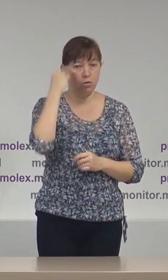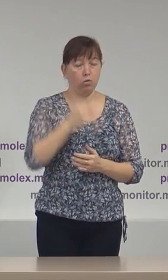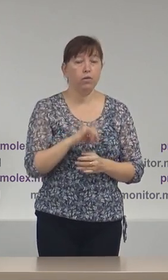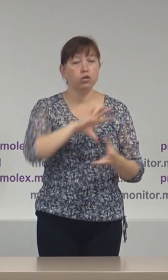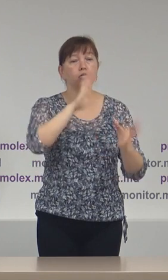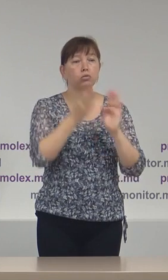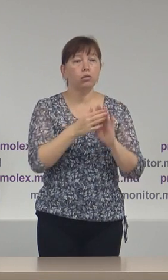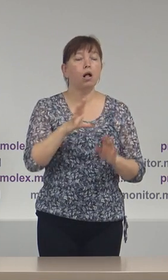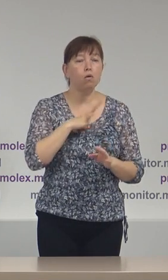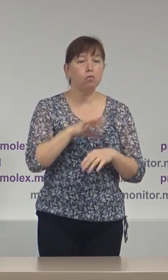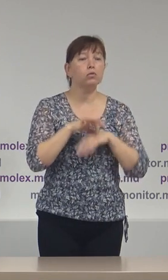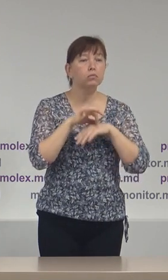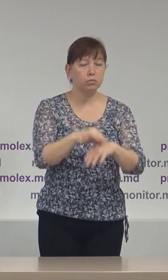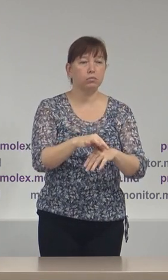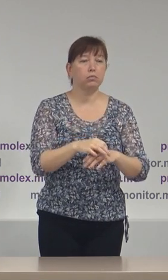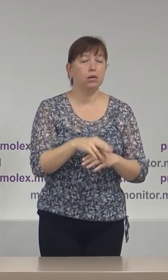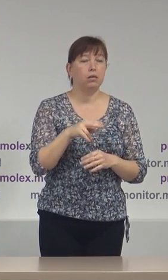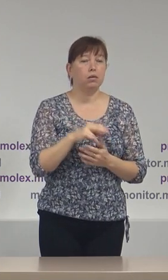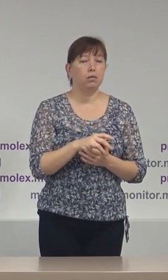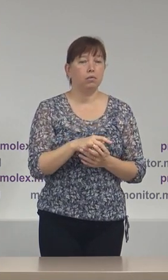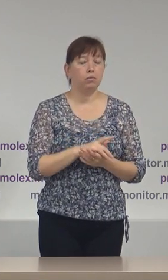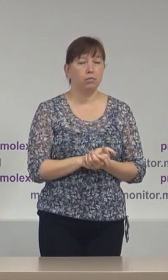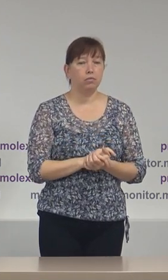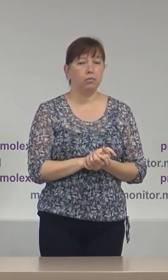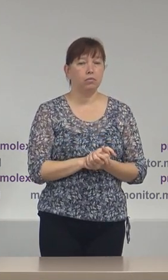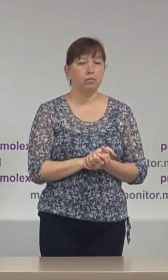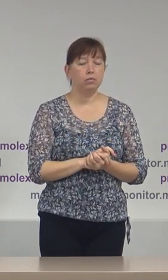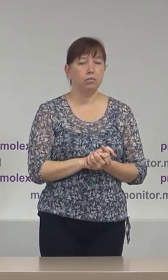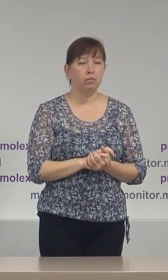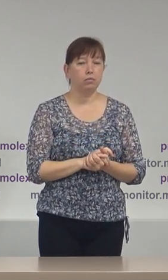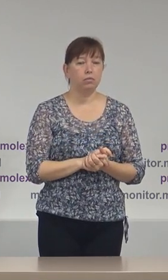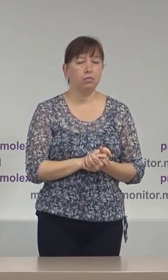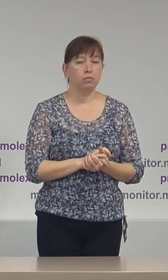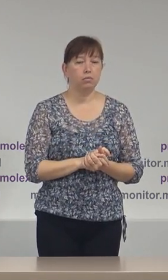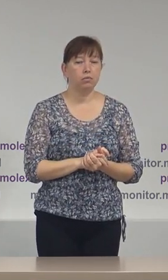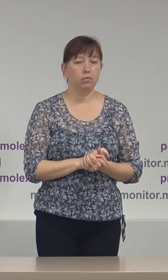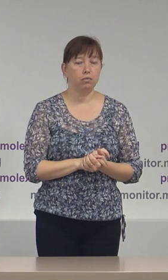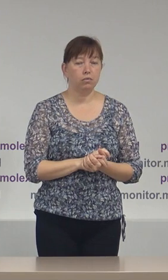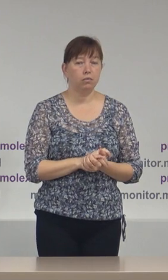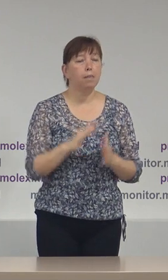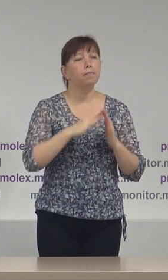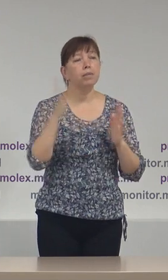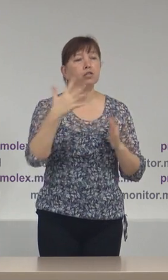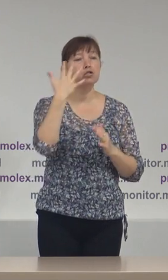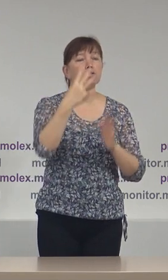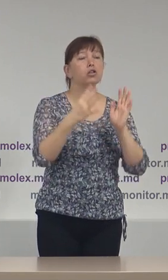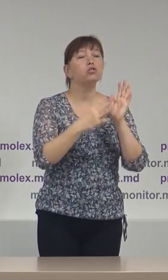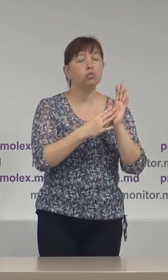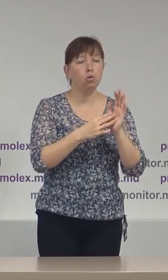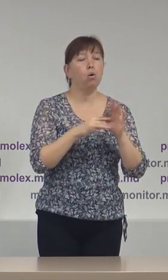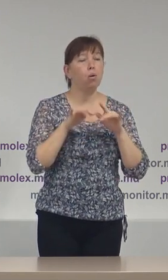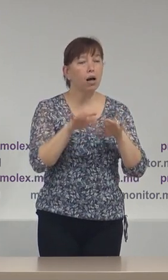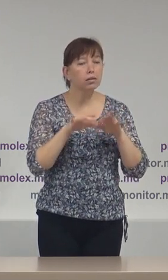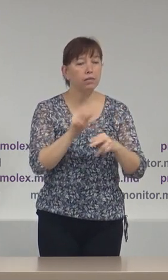total au fost desfășurate atât de Asociația Promolex cât și partenerii noștri peste 59 activități